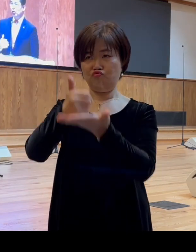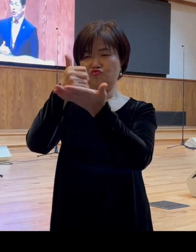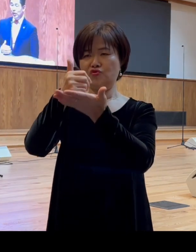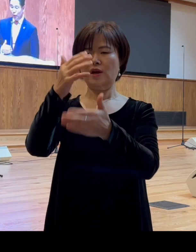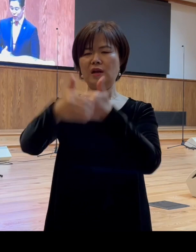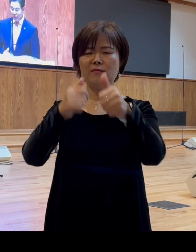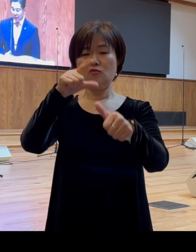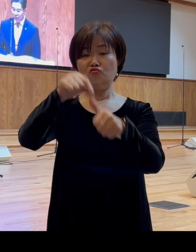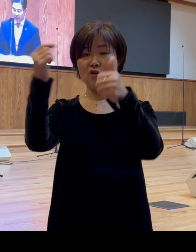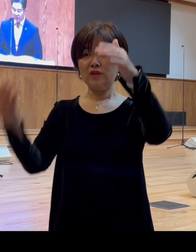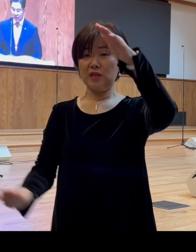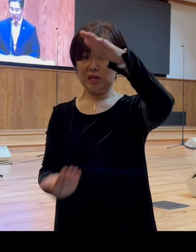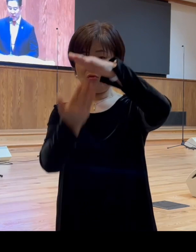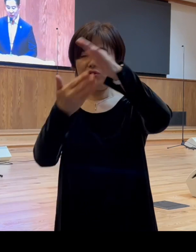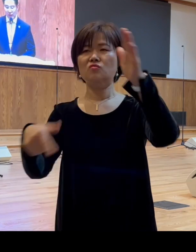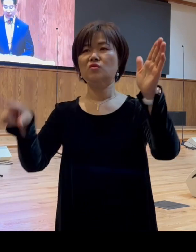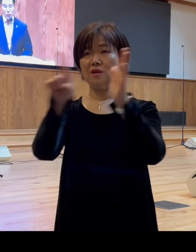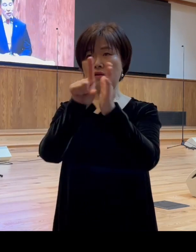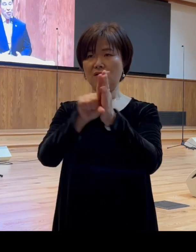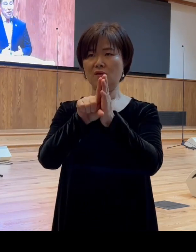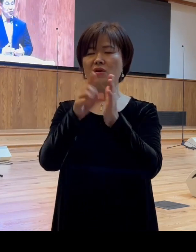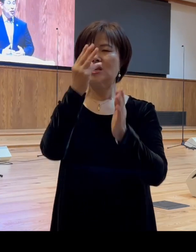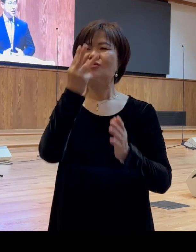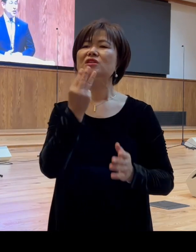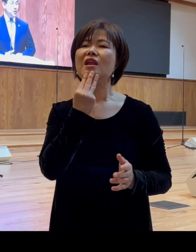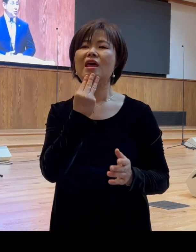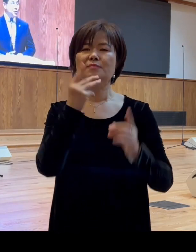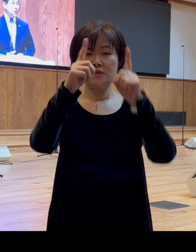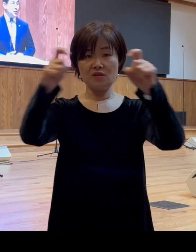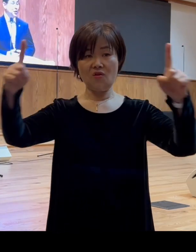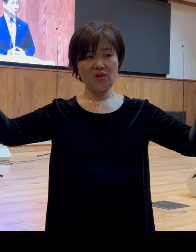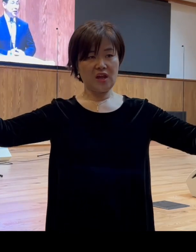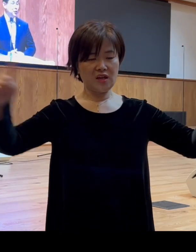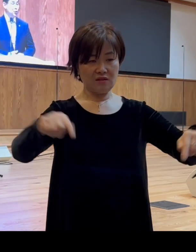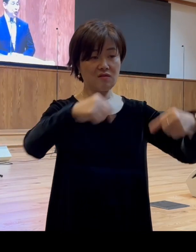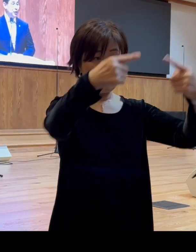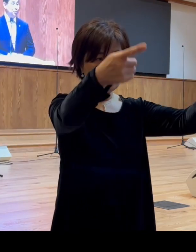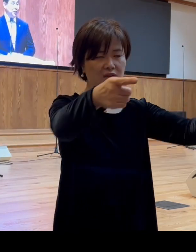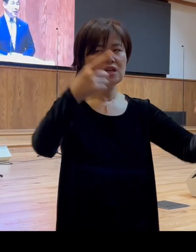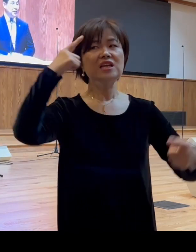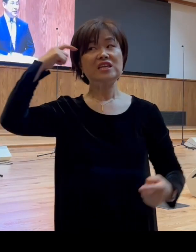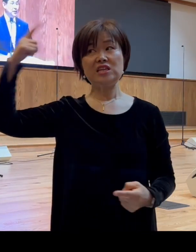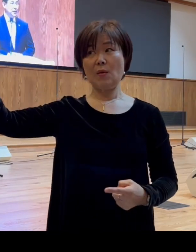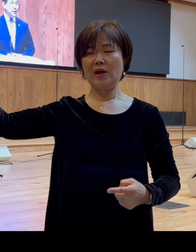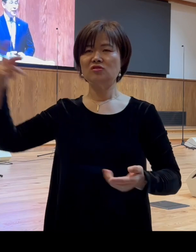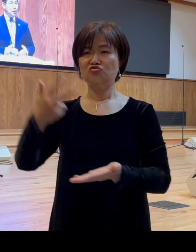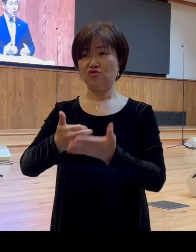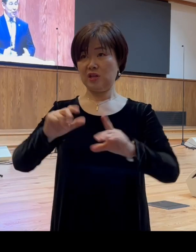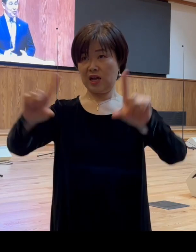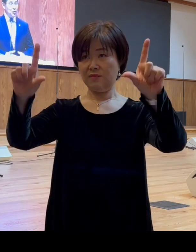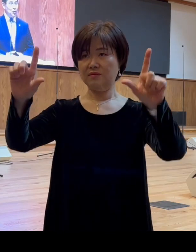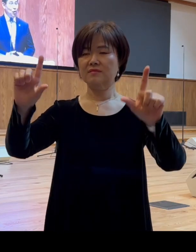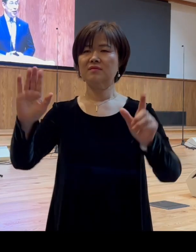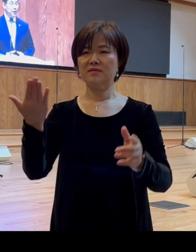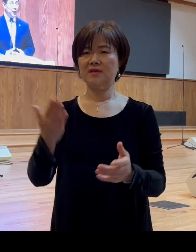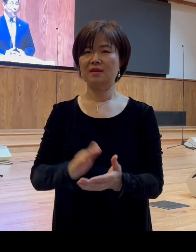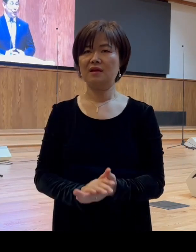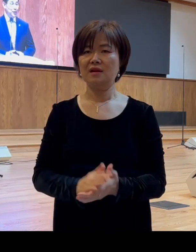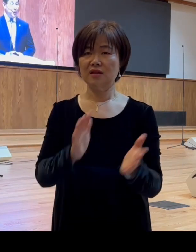이루시기 위해서 예루살렘에 들어가신 것을 기념하는 주일입니다 예수님께서 어린 낙위를 타고